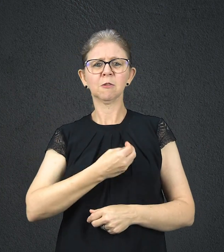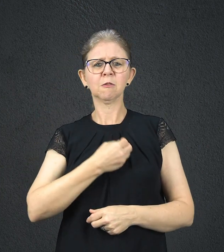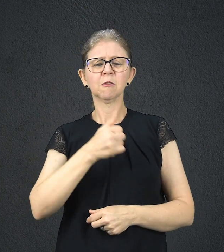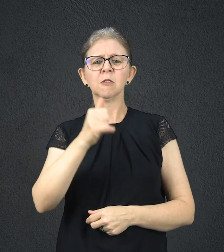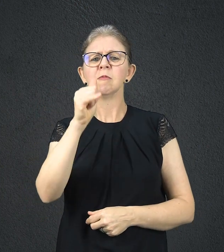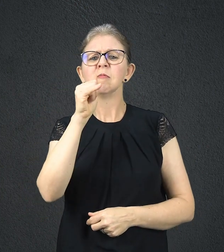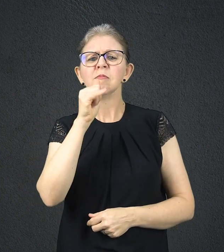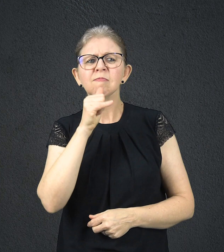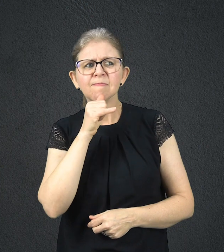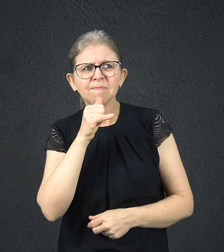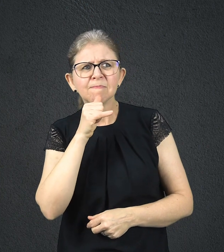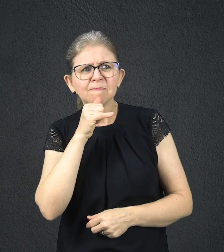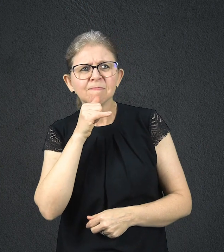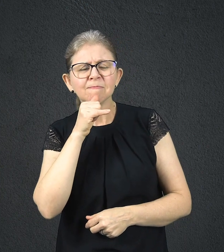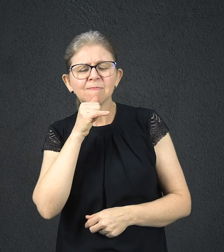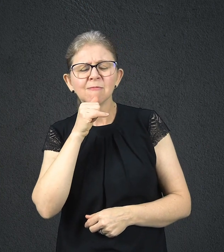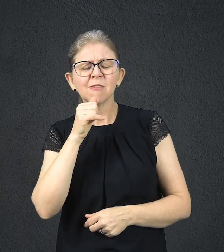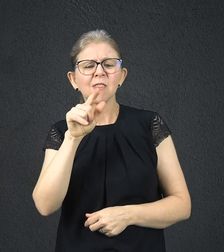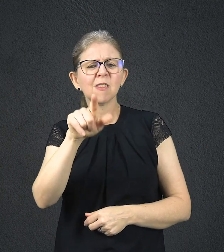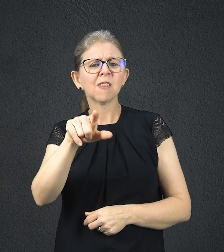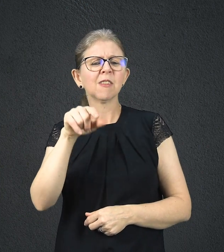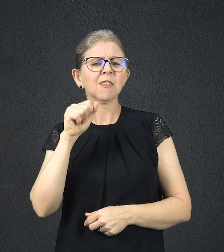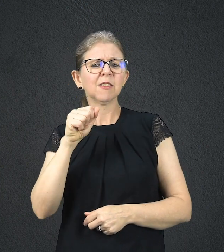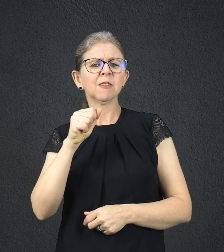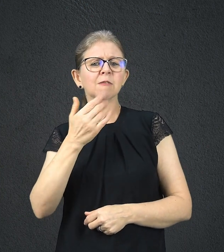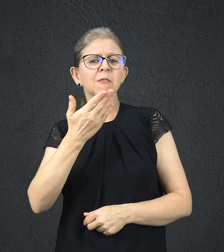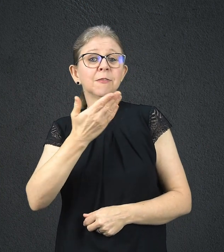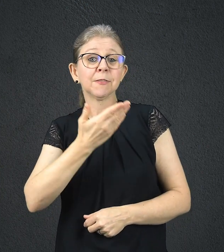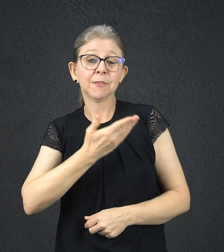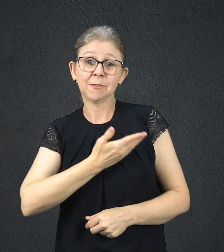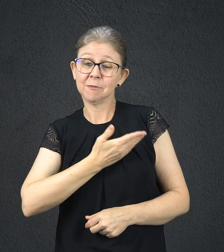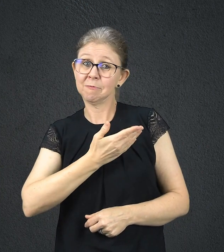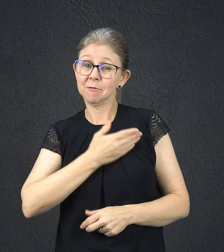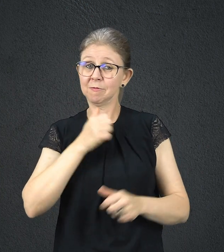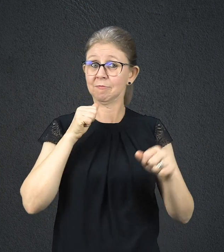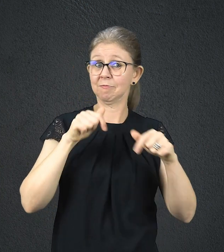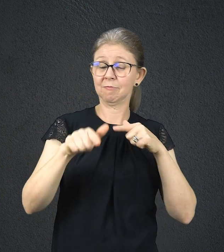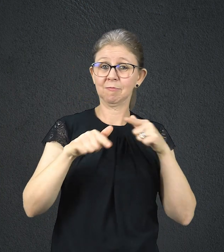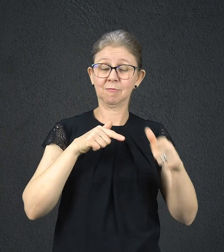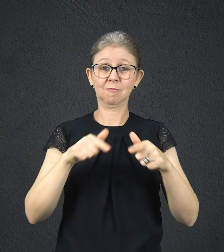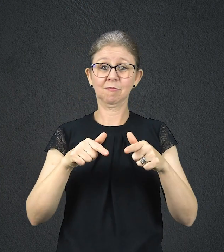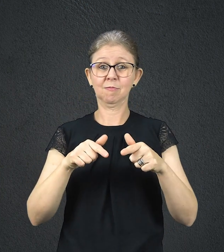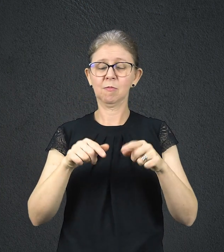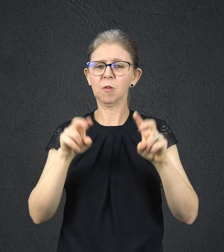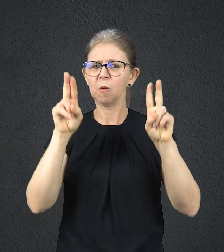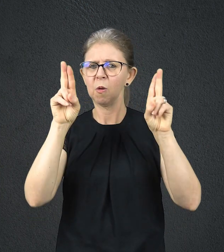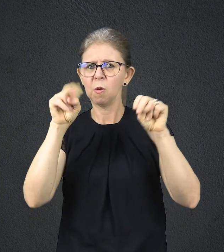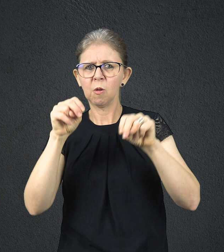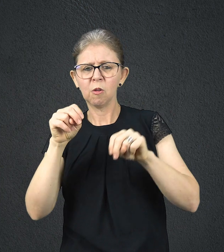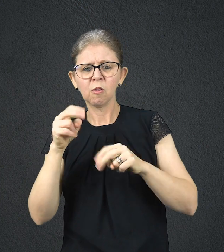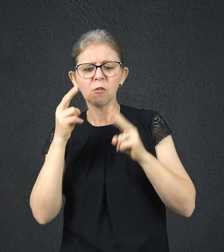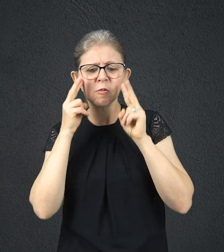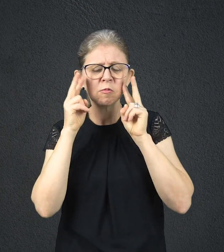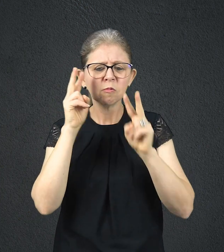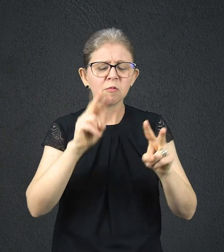riquezas, funcionários pela sua bajulação e amigos pela simples cor da pele. Muita gente